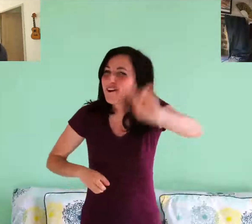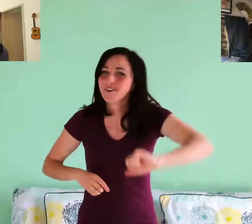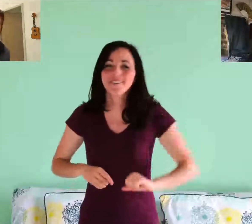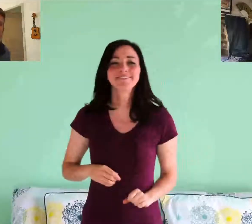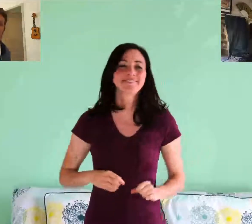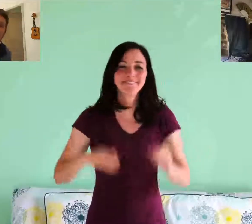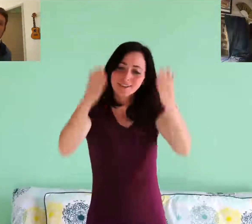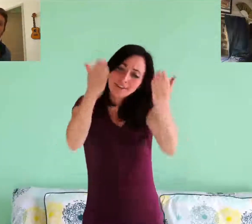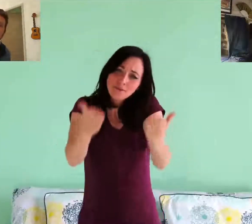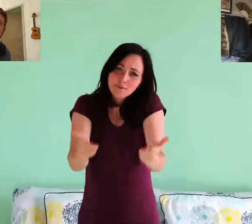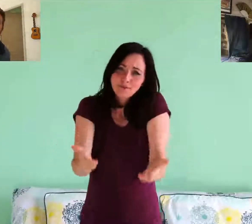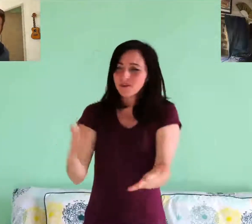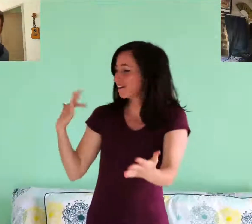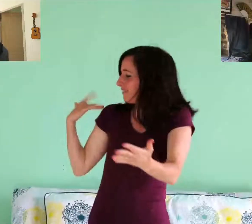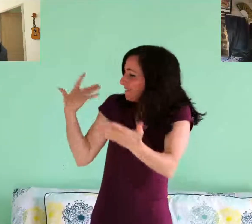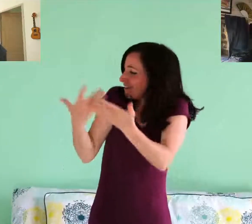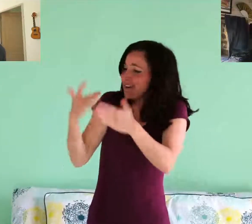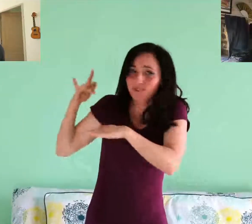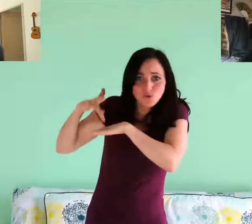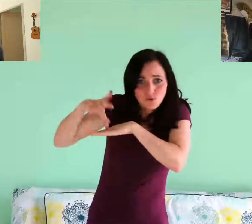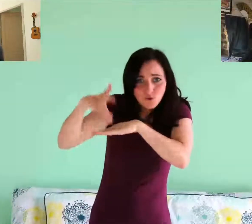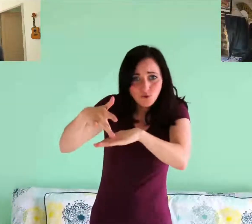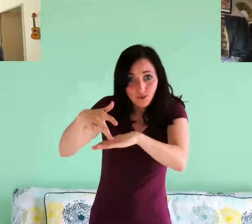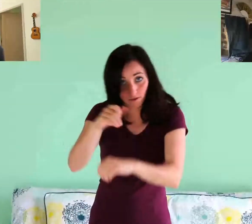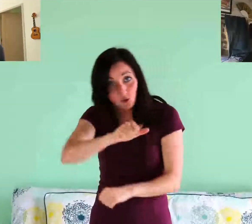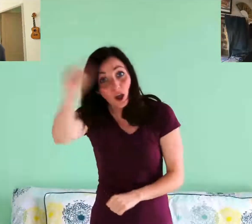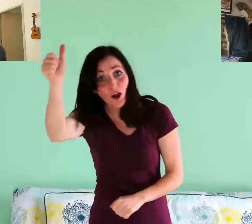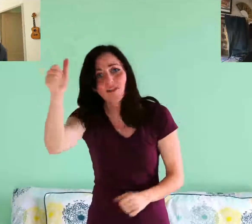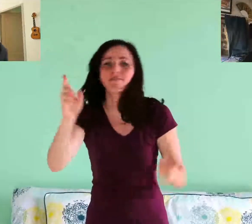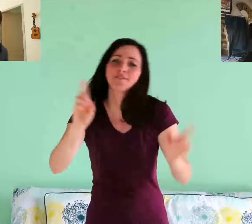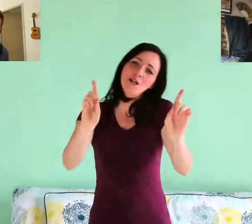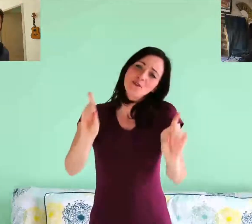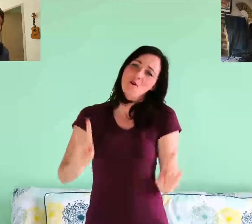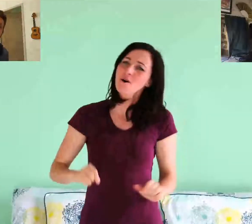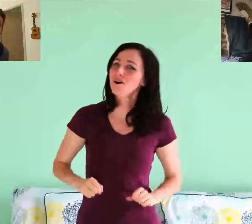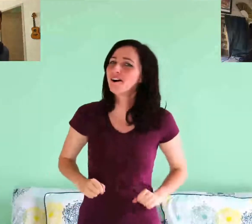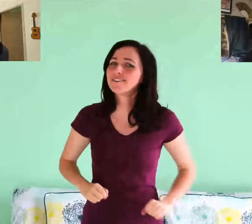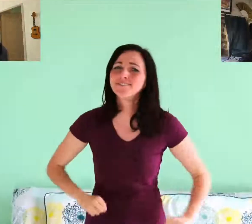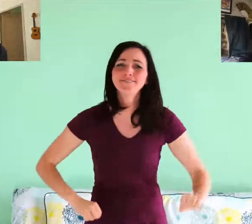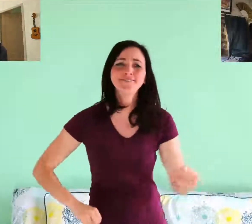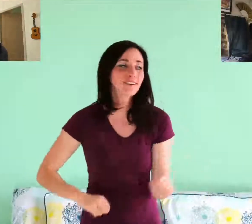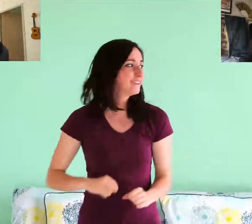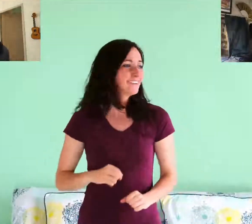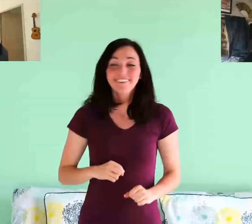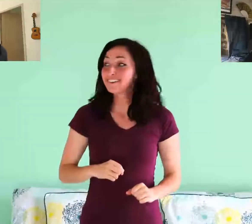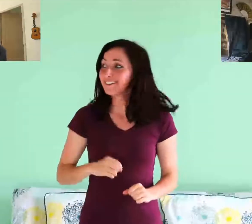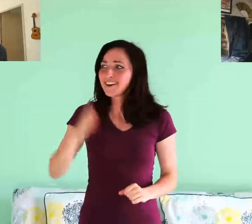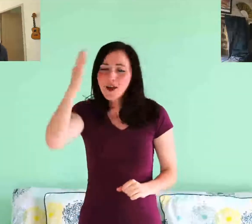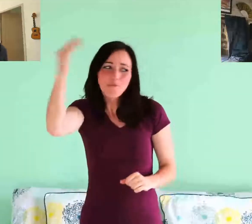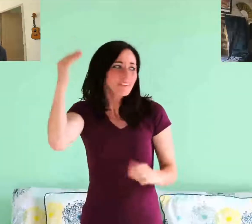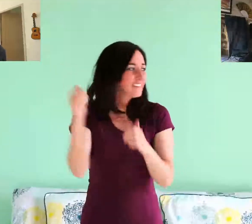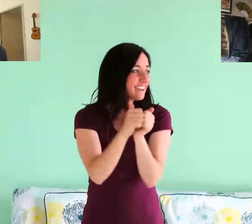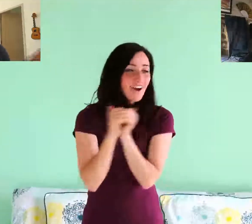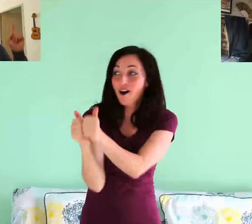Ne jamais croire qu'on est le seul dans notre histoire Et si nous